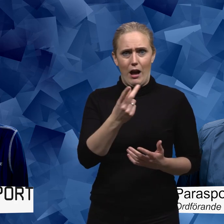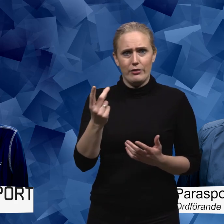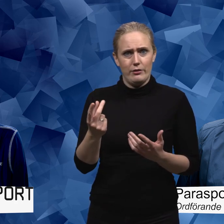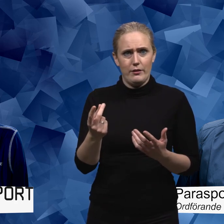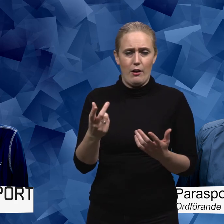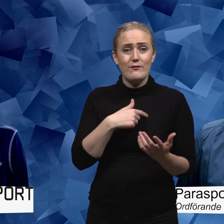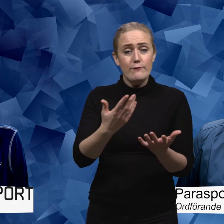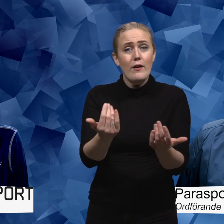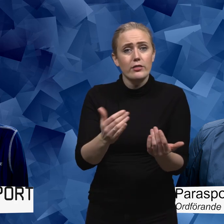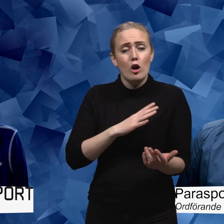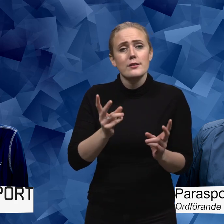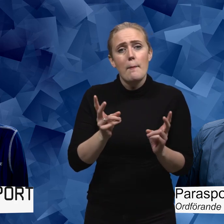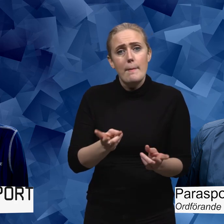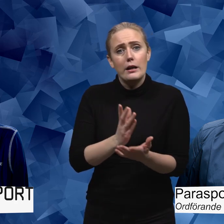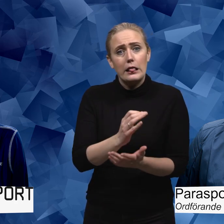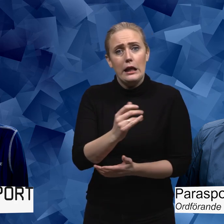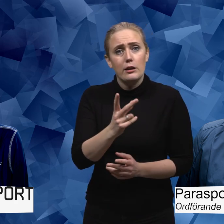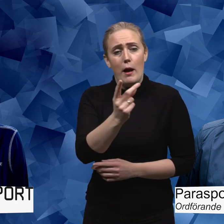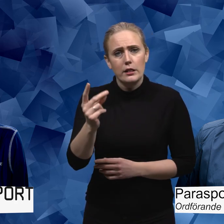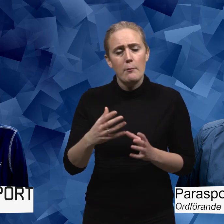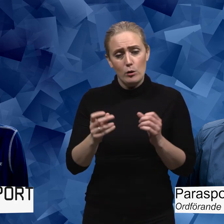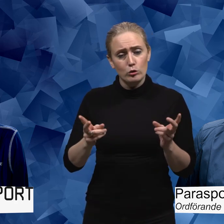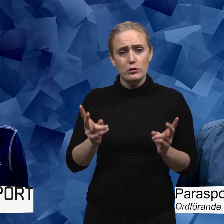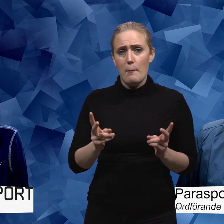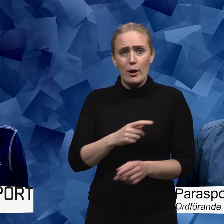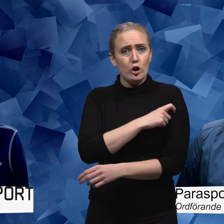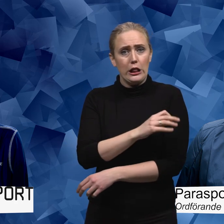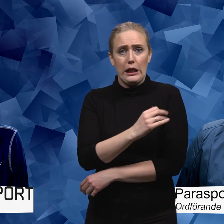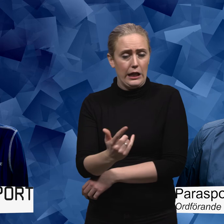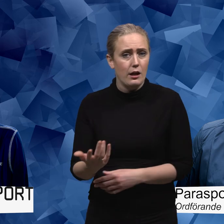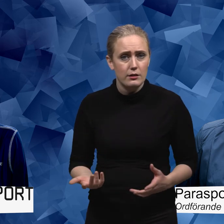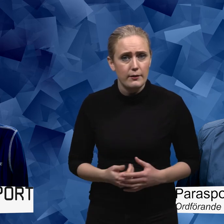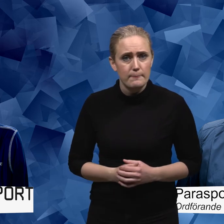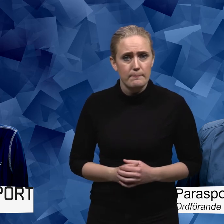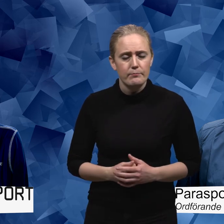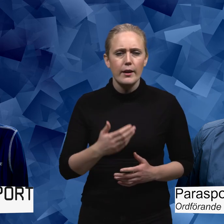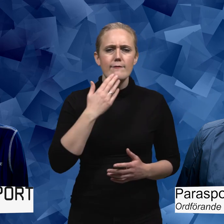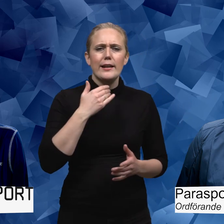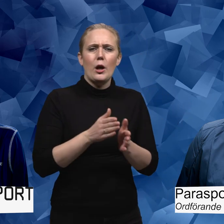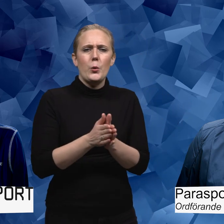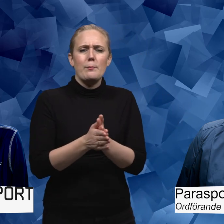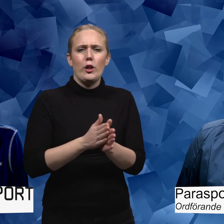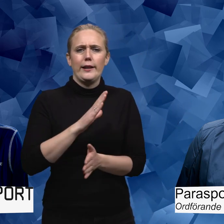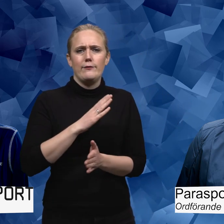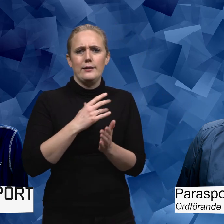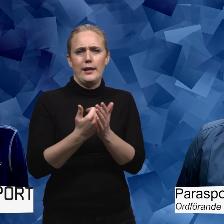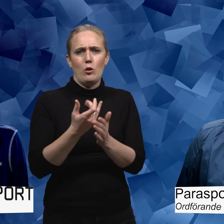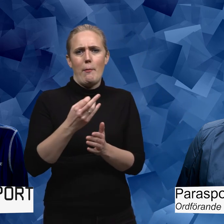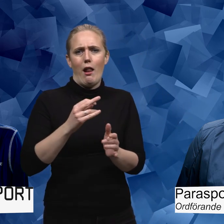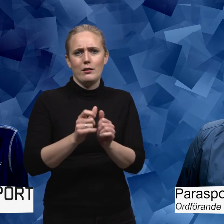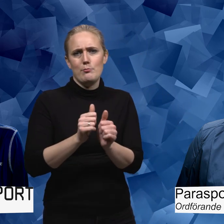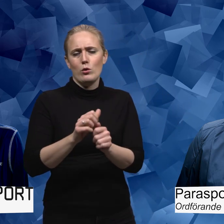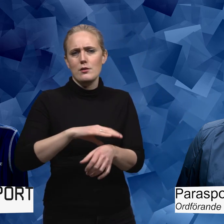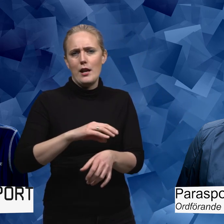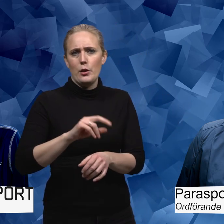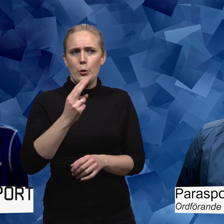rättigheter. Men också samma skyldigheter som vem som helst annan. Vilka utmaningar ser du för Parasport Sverige de